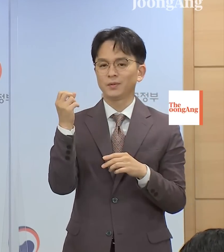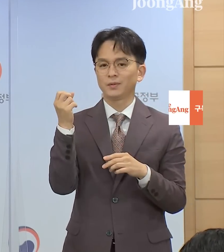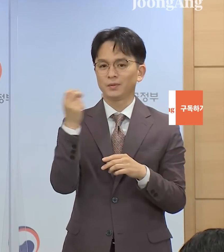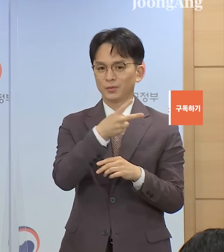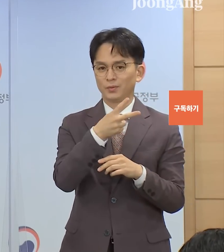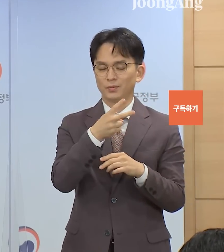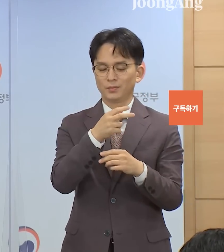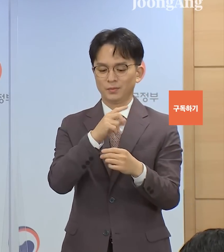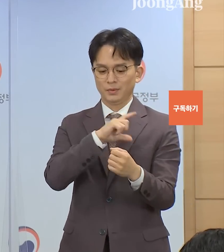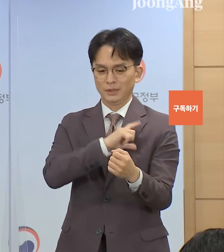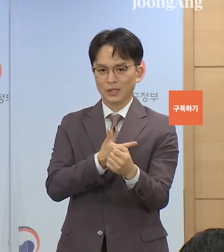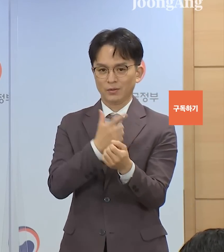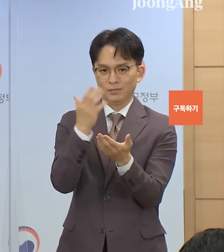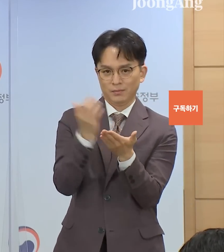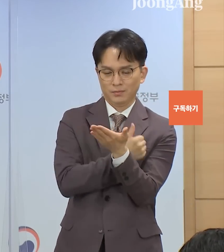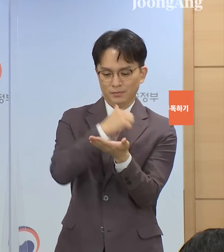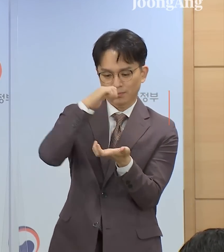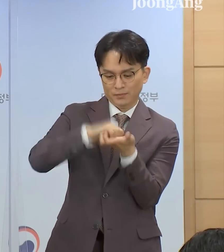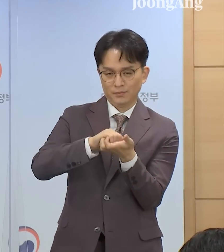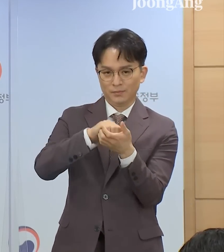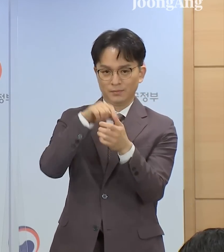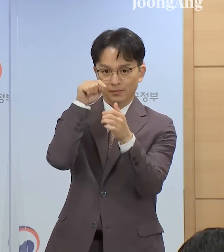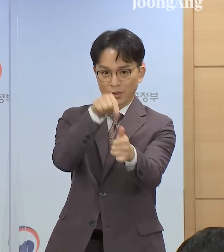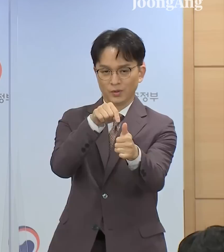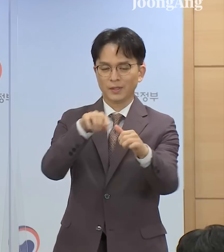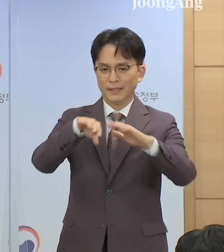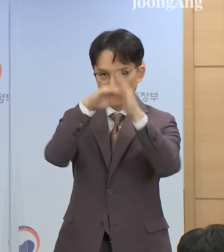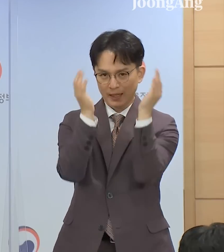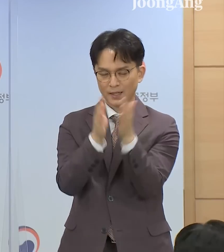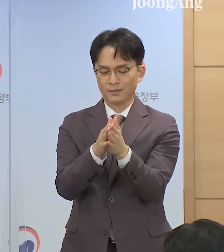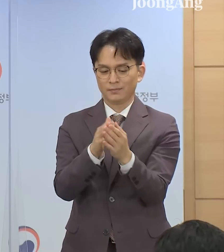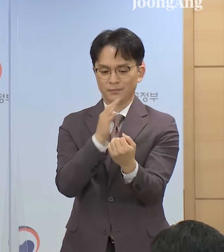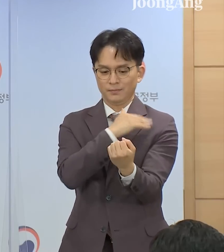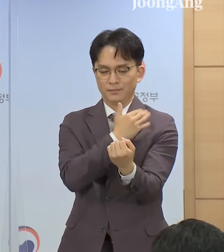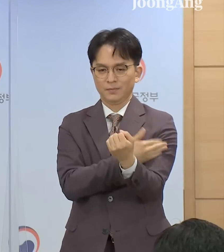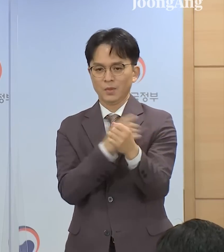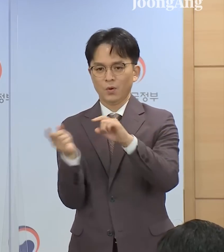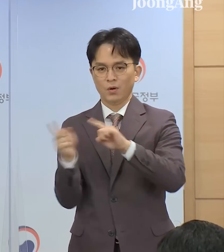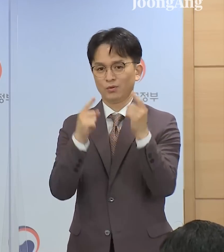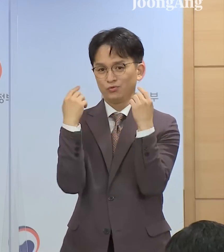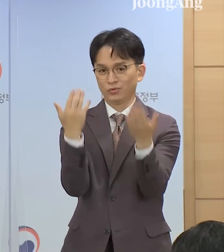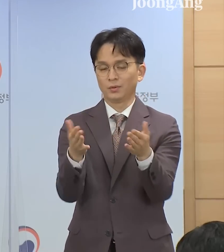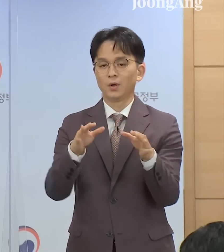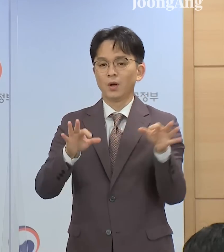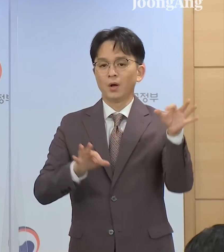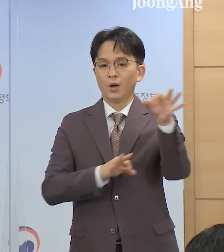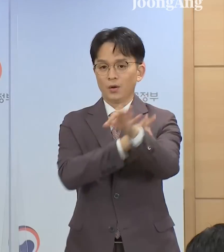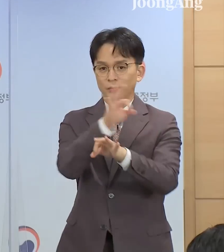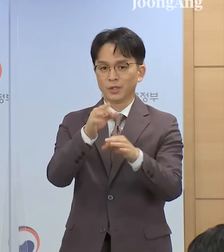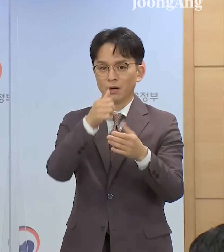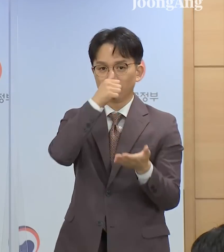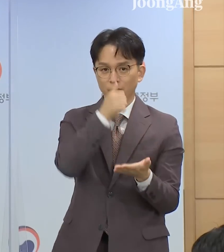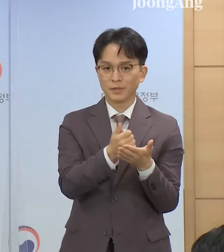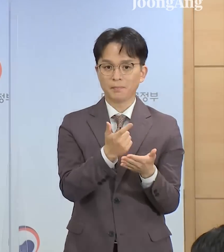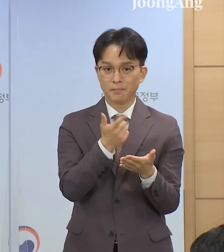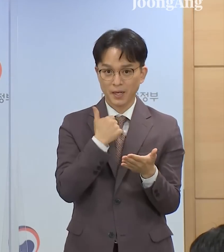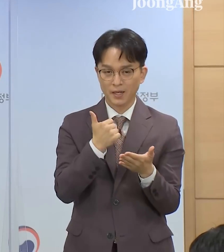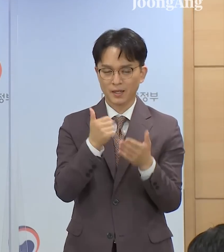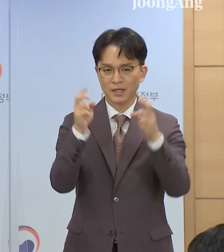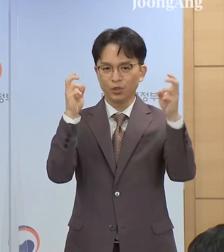자격제한 사유를 회복시키는 복권조치를 단행합니다. 경제범죄 등으로 수감 중인